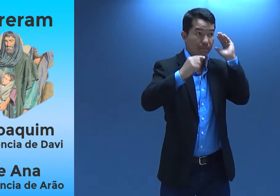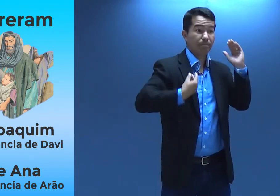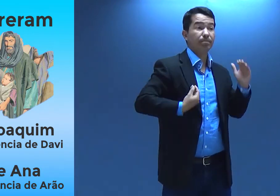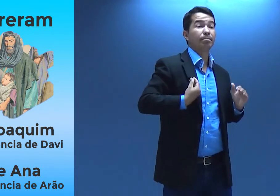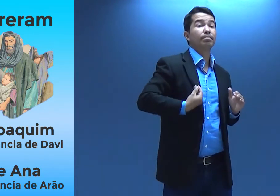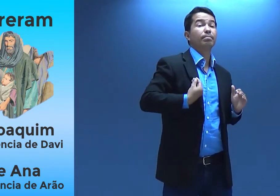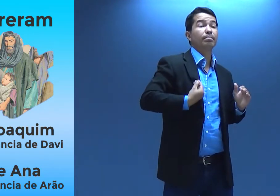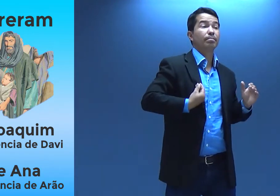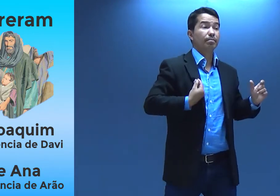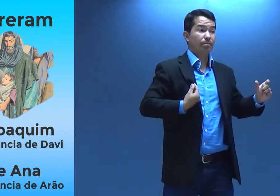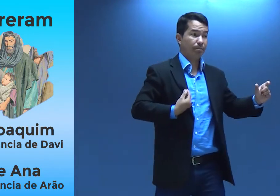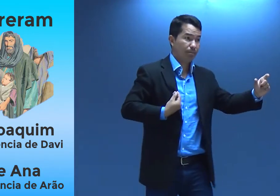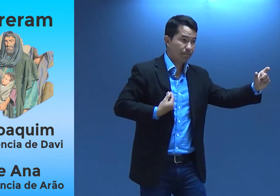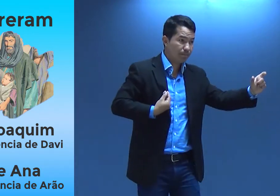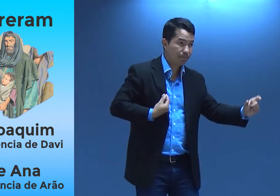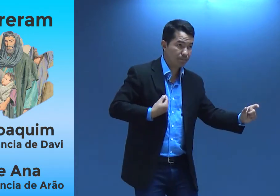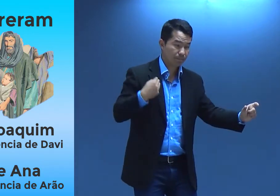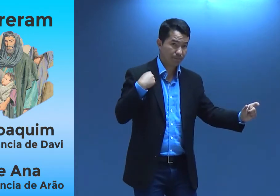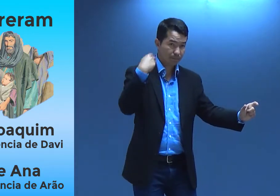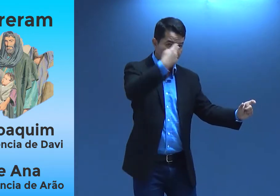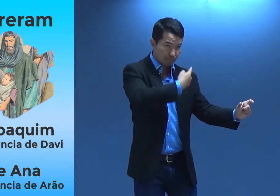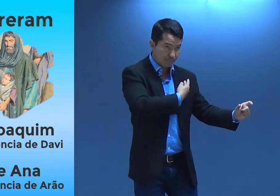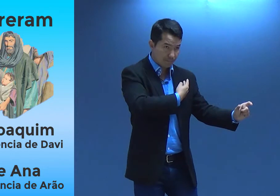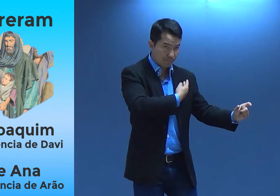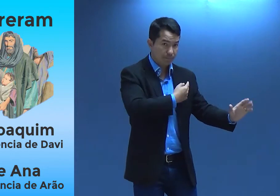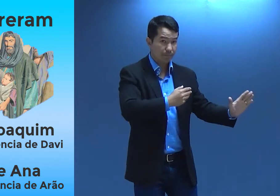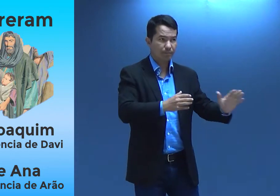Vamos entender um pouco sobre a vida de Maria.